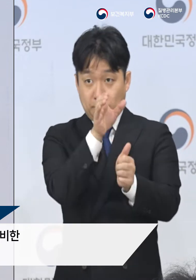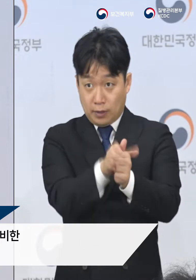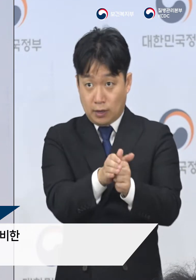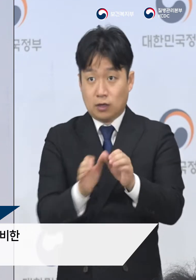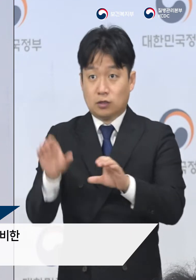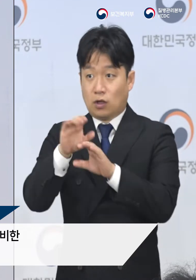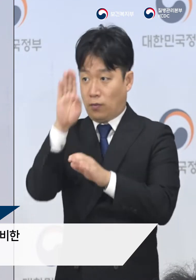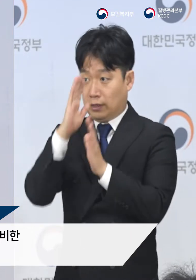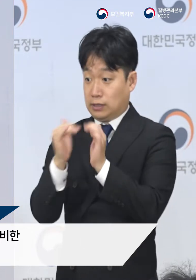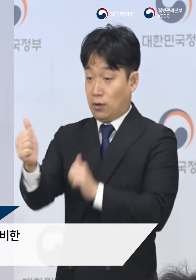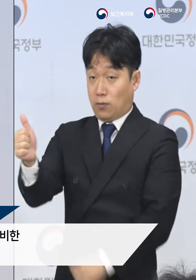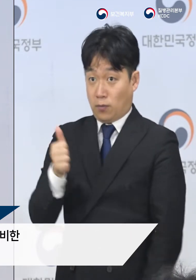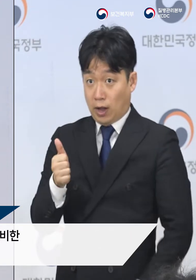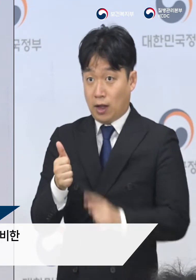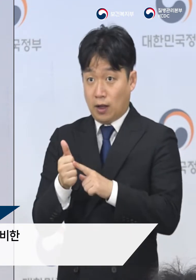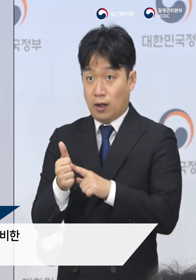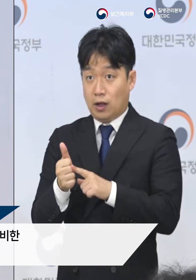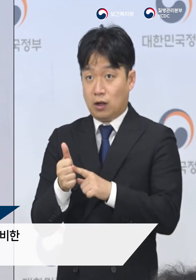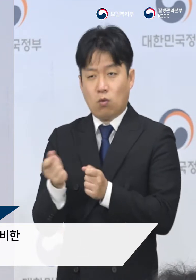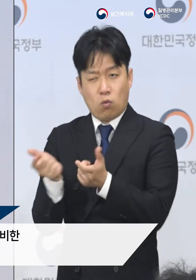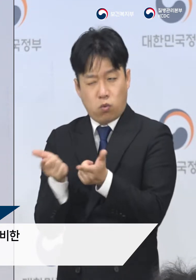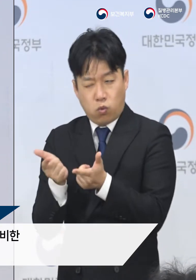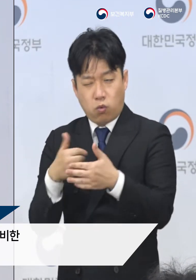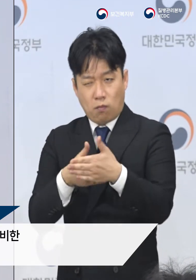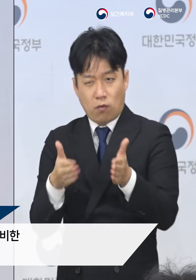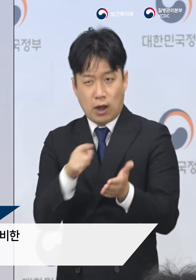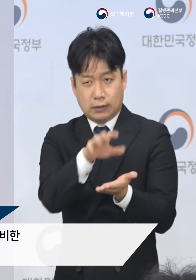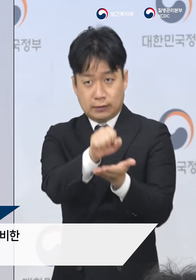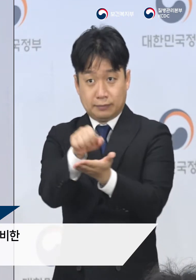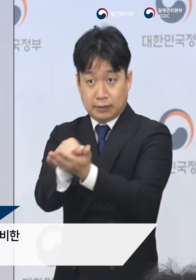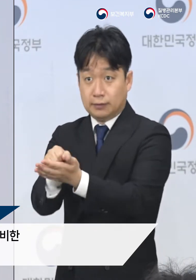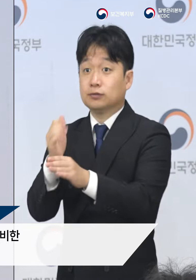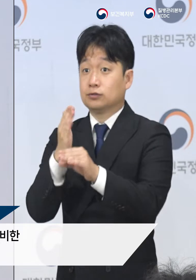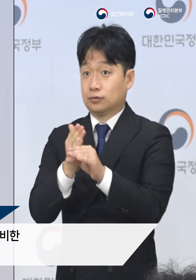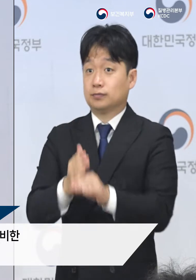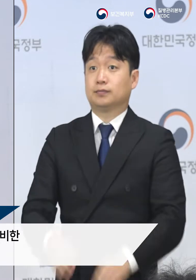통해 추가 환자를 대비한 가용병상을 확보하고 있습니다.